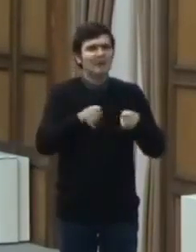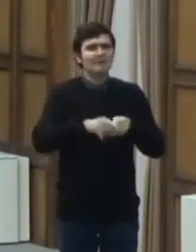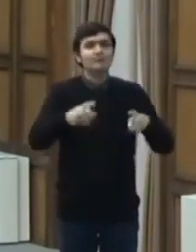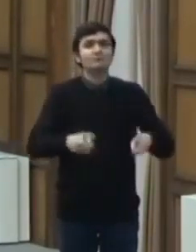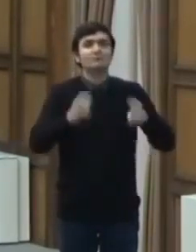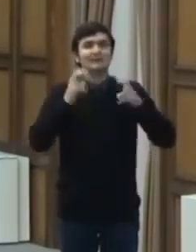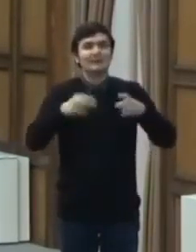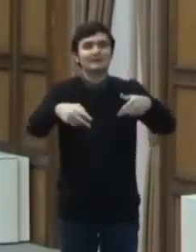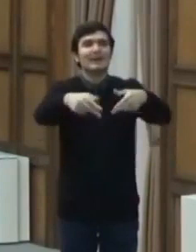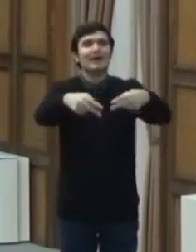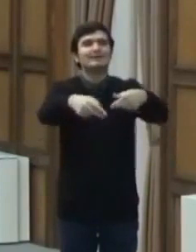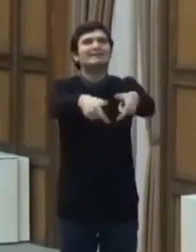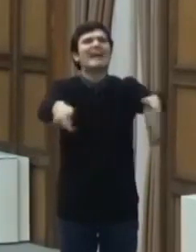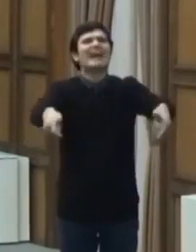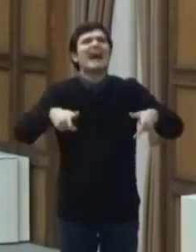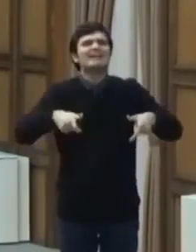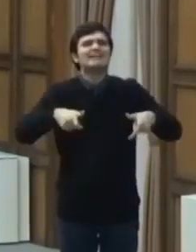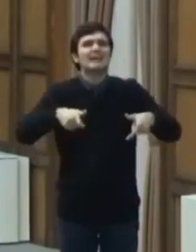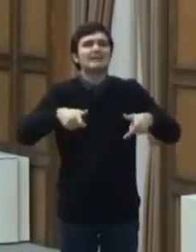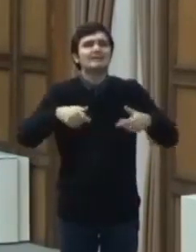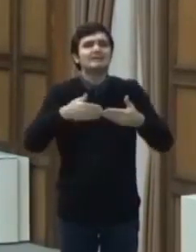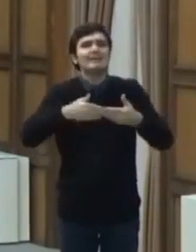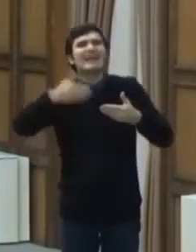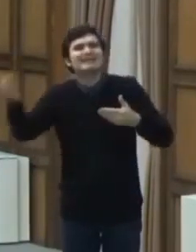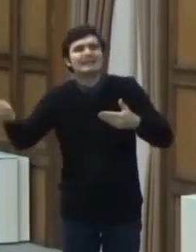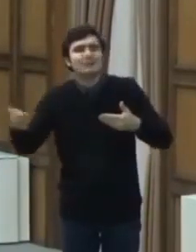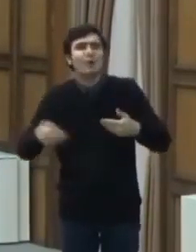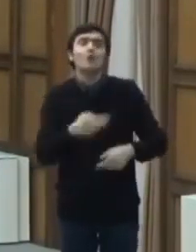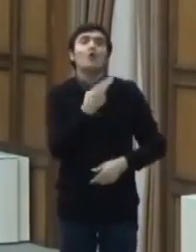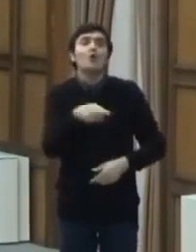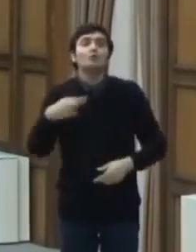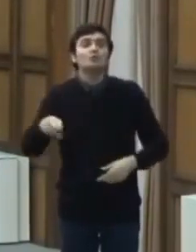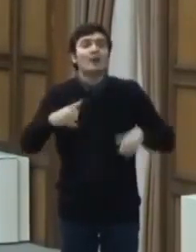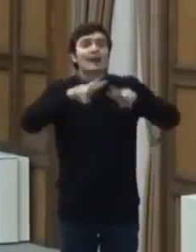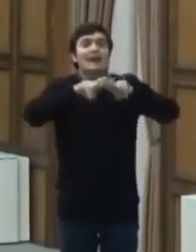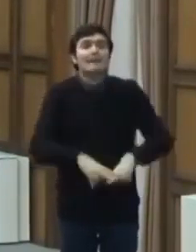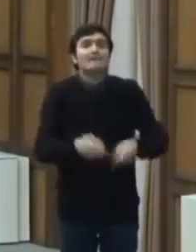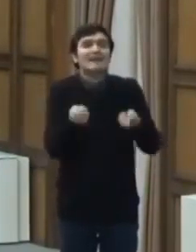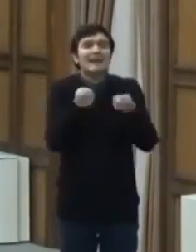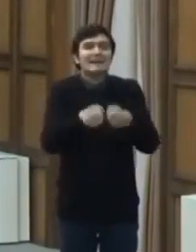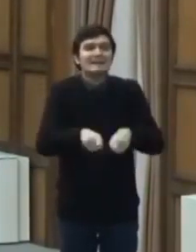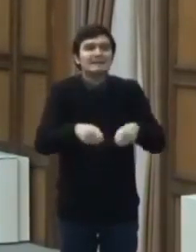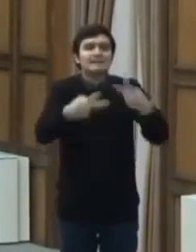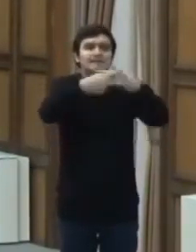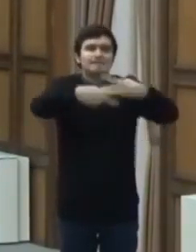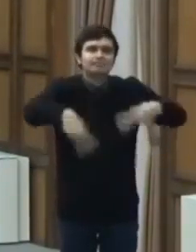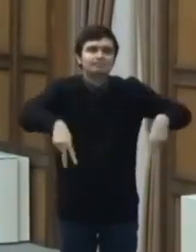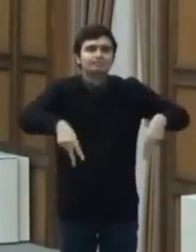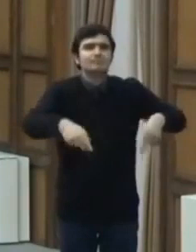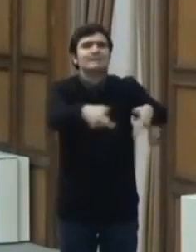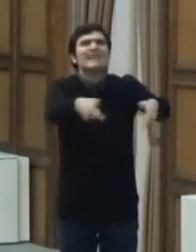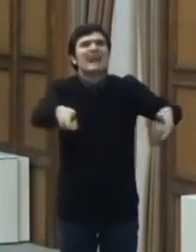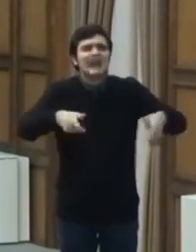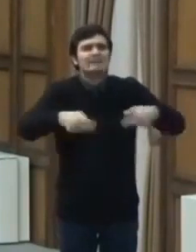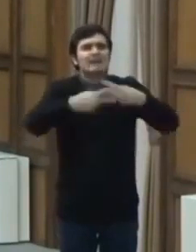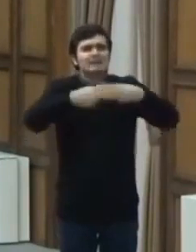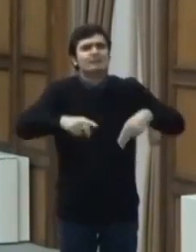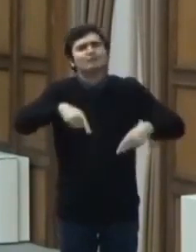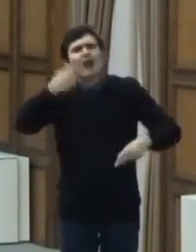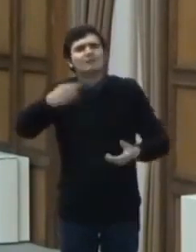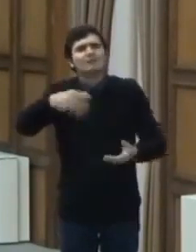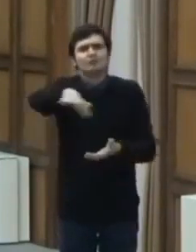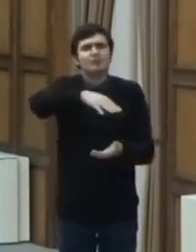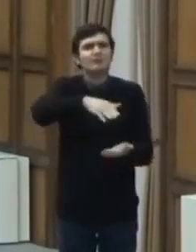exteriorul acestor locații. Deci continua să rămână închise terasele și alte zone de servire a